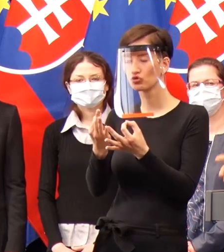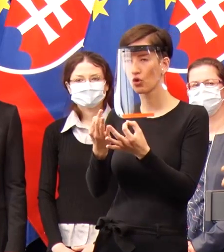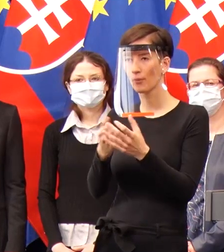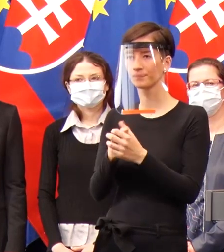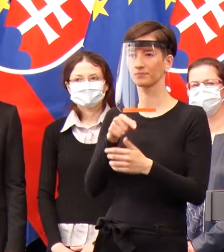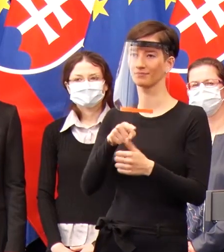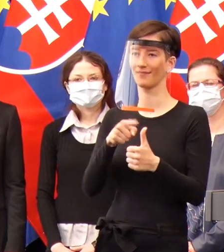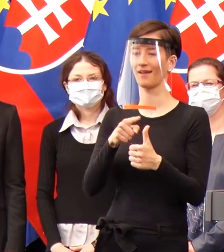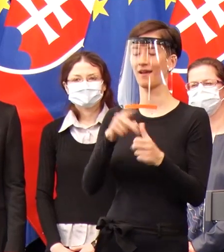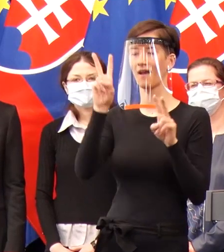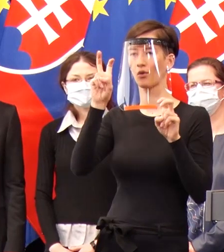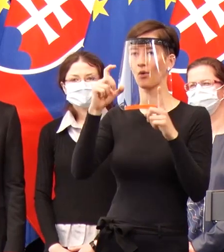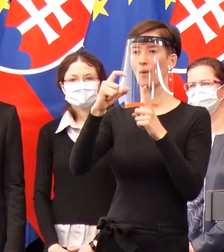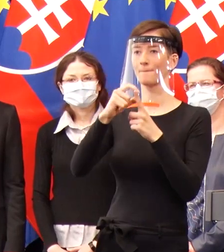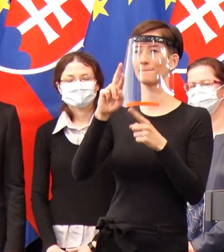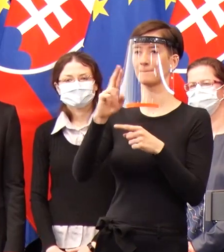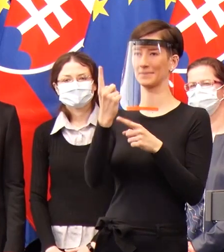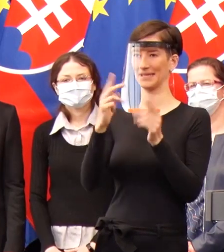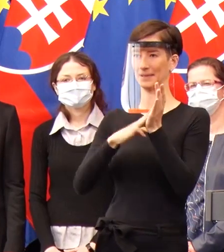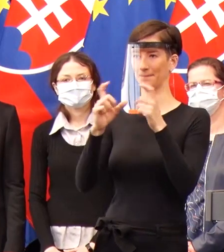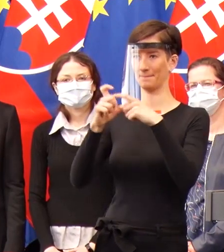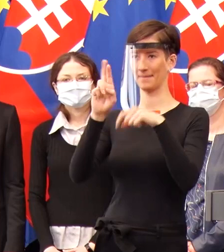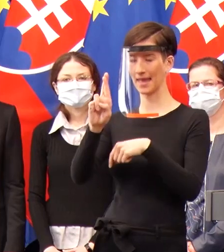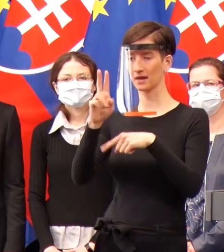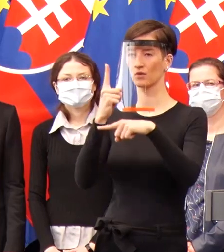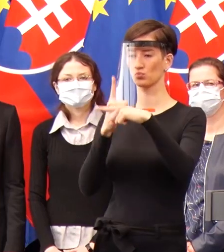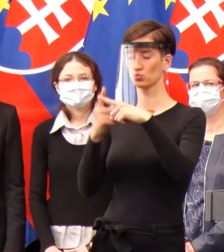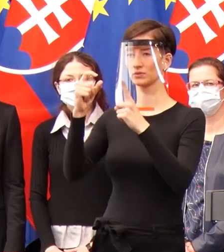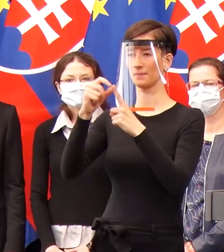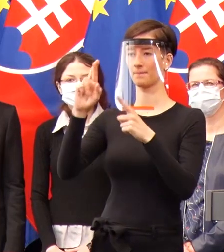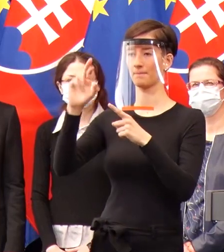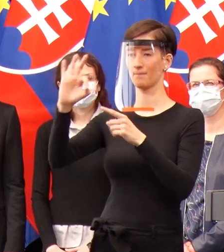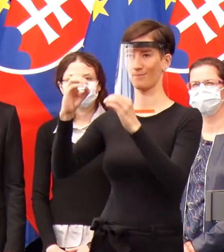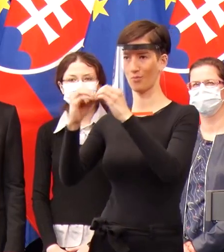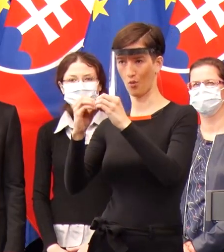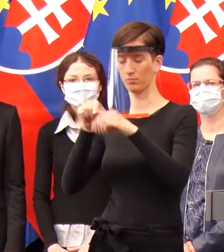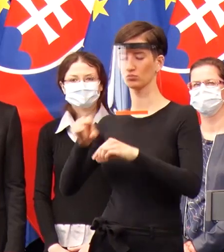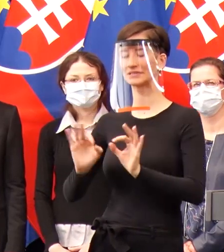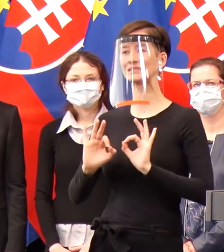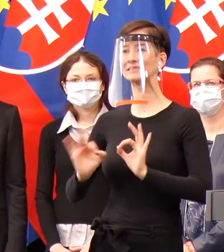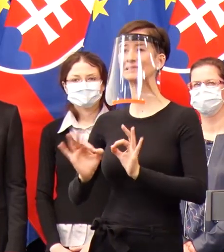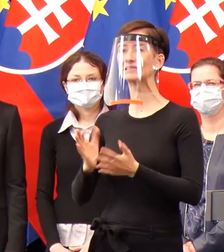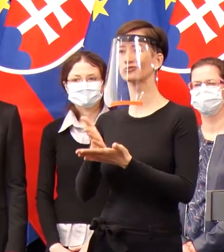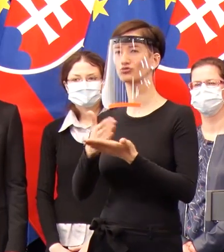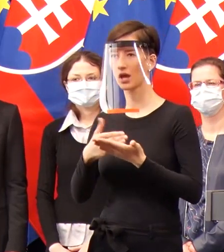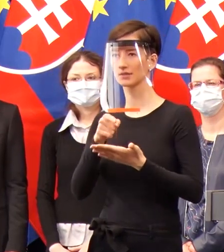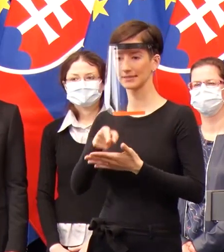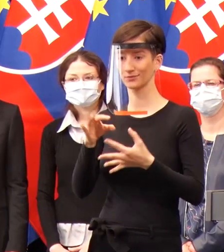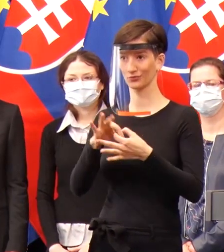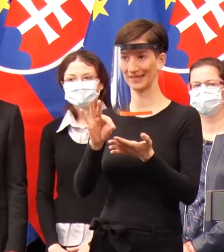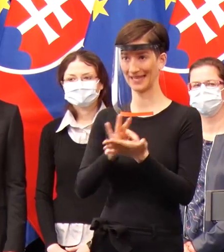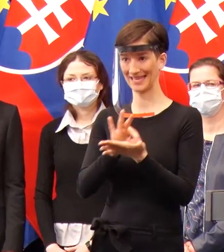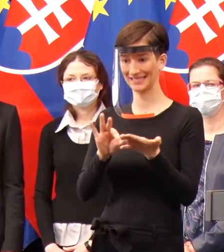primere a próby, ktoré sú vlastne zodpovedné za tú špecificitu testu. To znamená, že